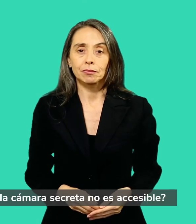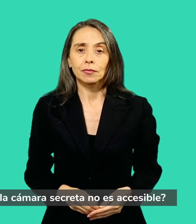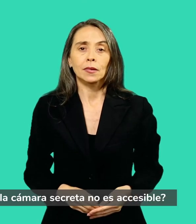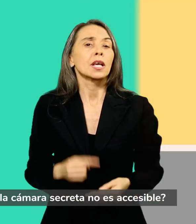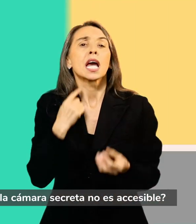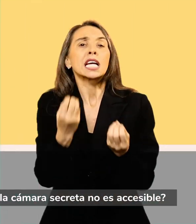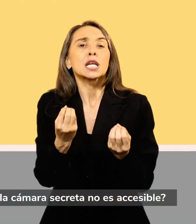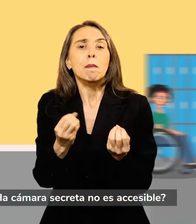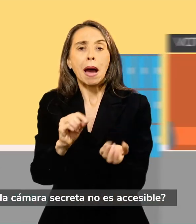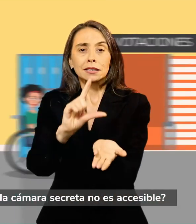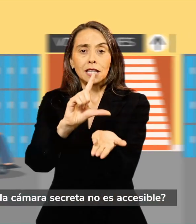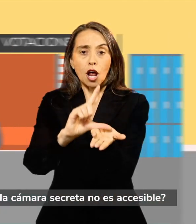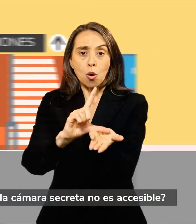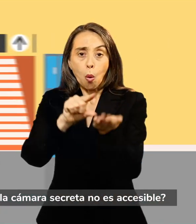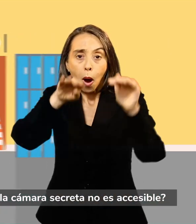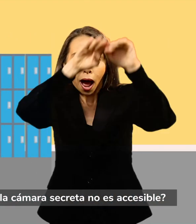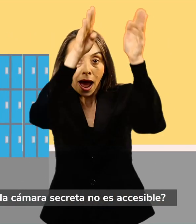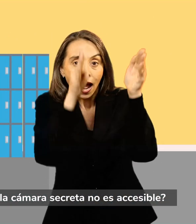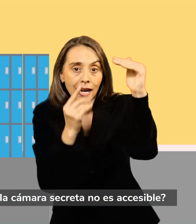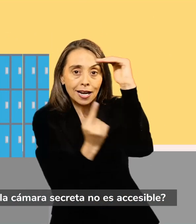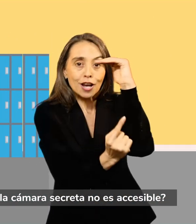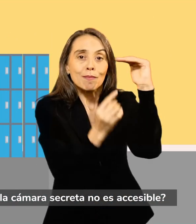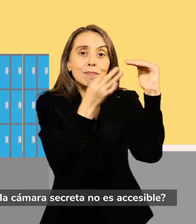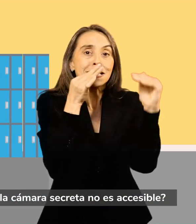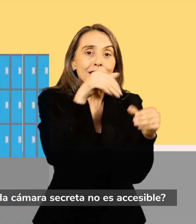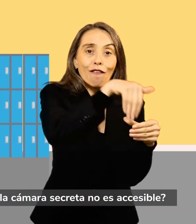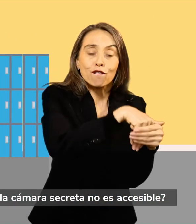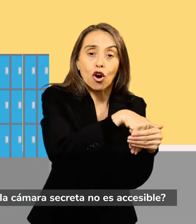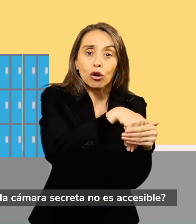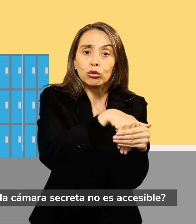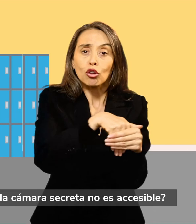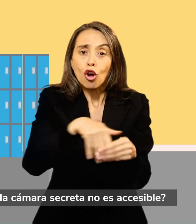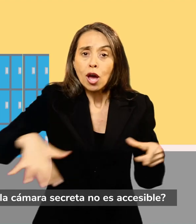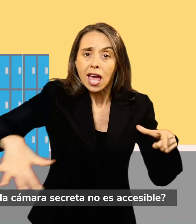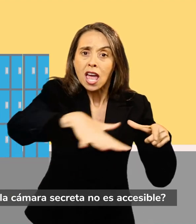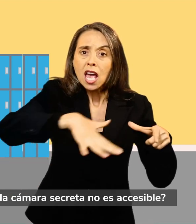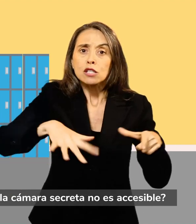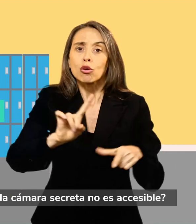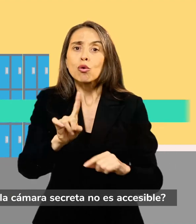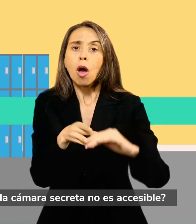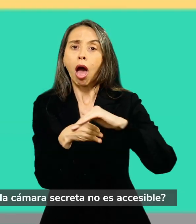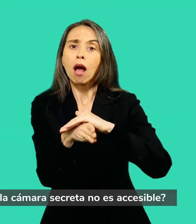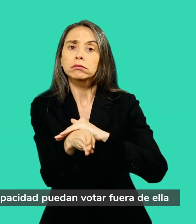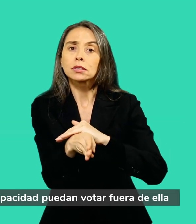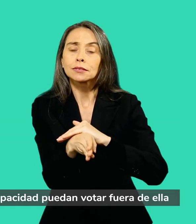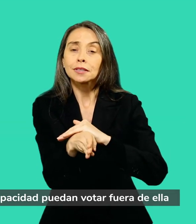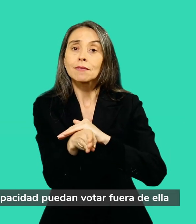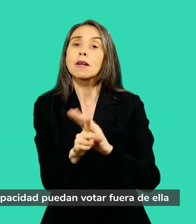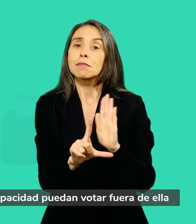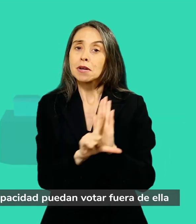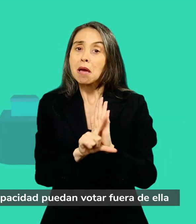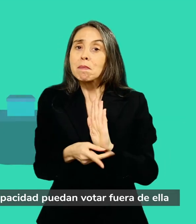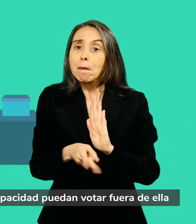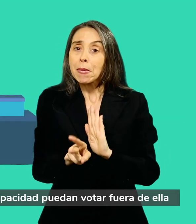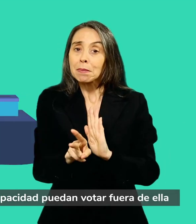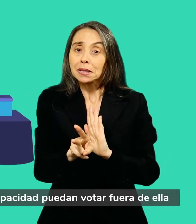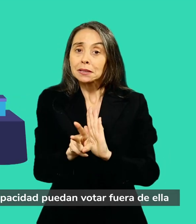si el lugar donde está ubicada la Cámara Secreta no es accesible? La ley permite que las personas con